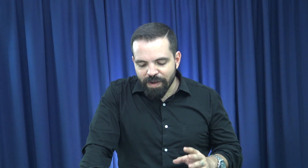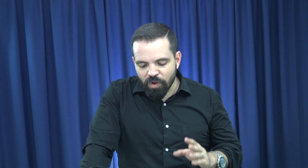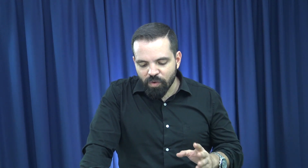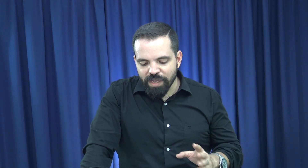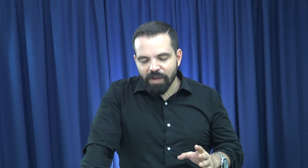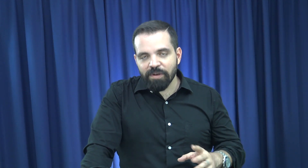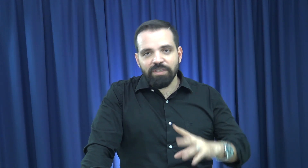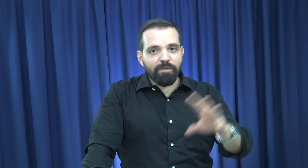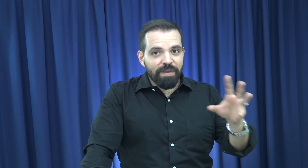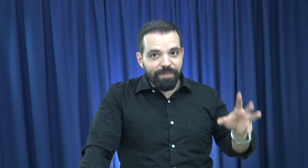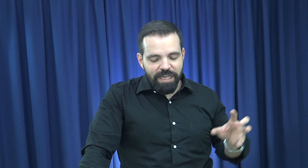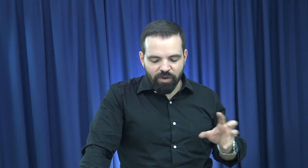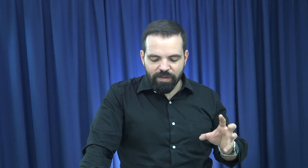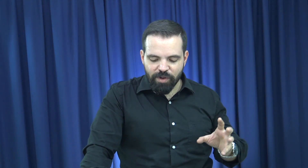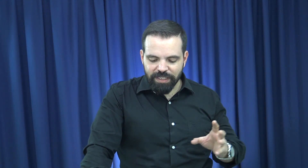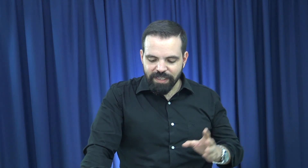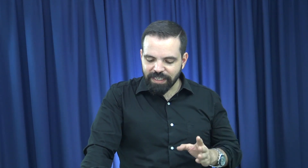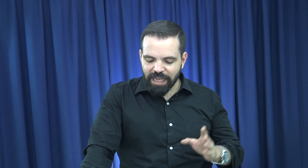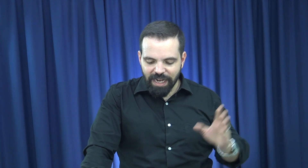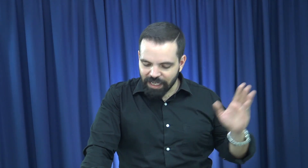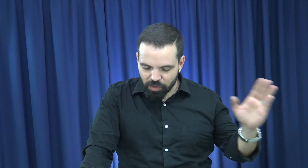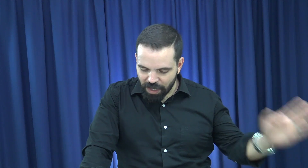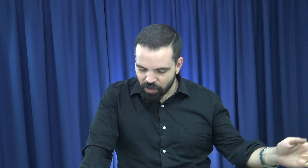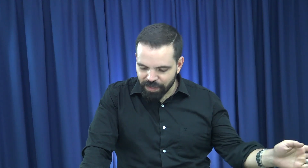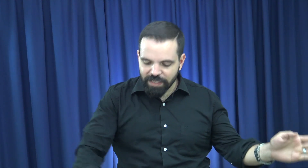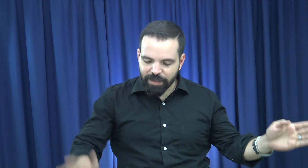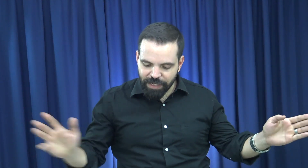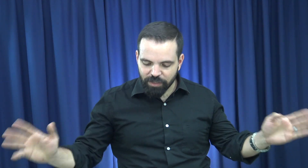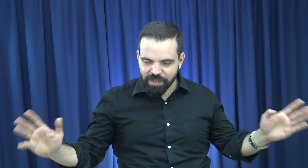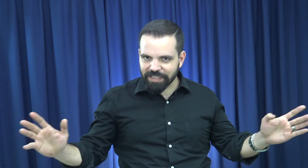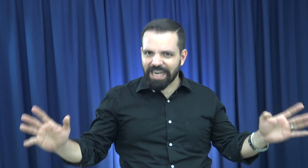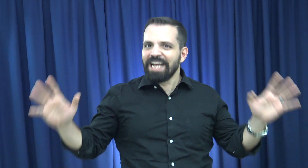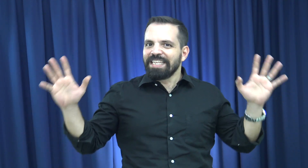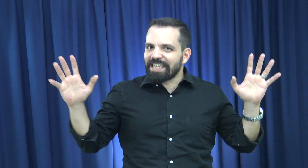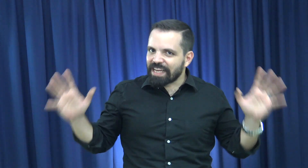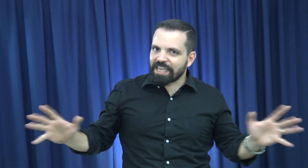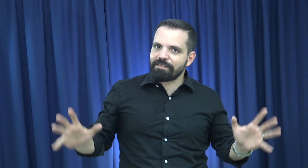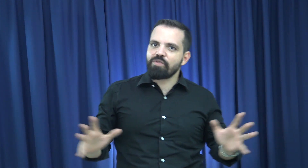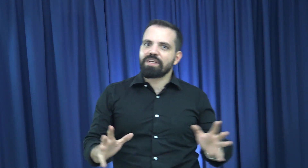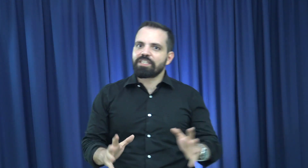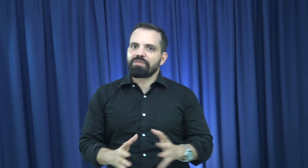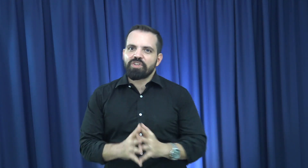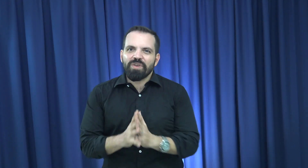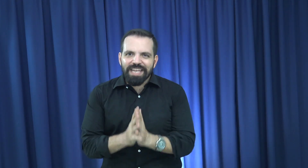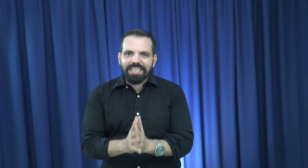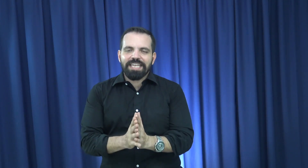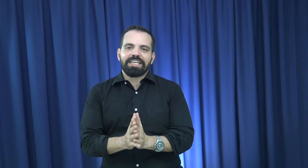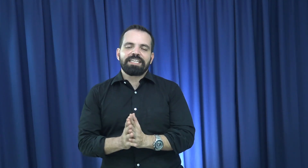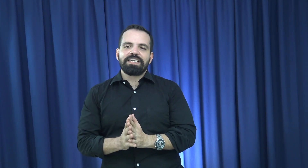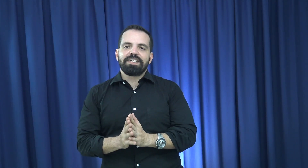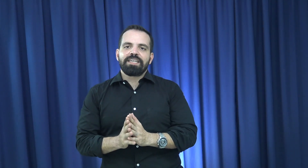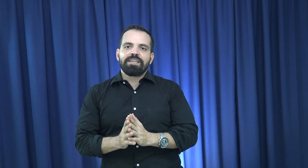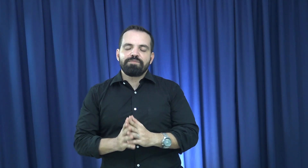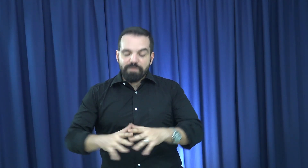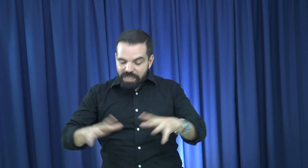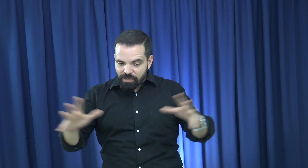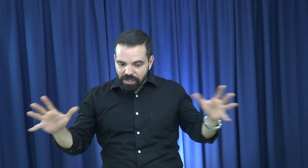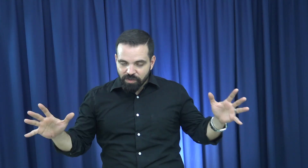cuida cuando estamos en peligro de muerte. Dice, caerán a tu lado mil y diez mil a tu diestra. Se describe una situación crítica aquí. Vivir en una